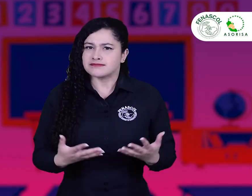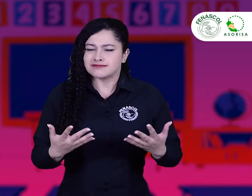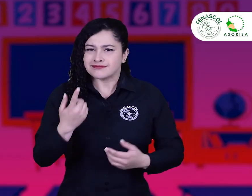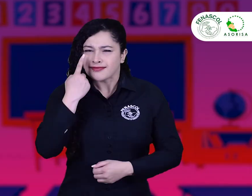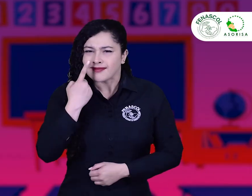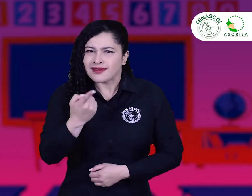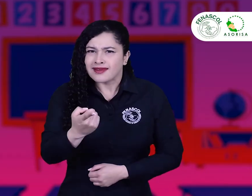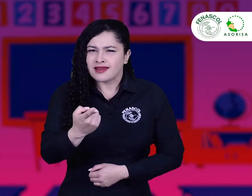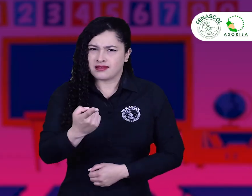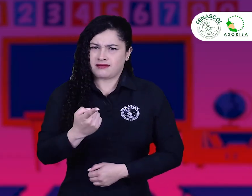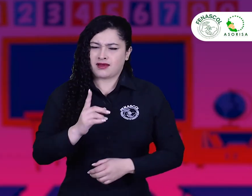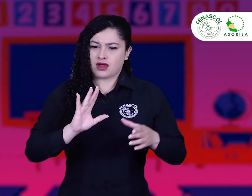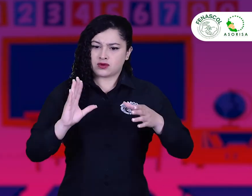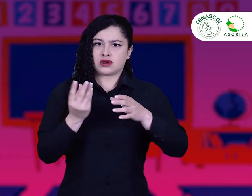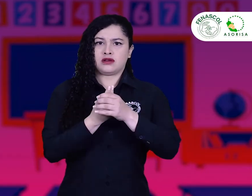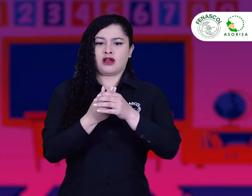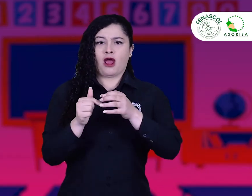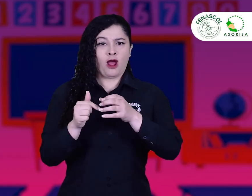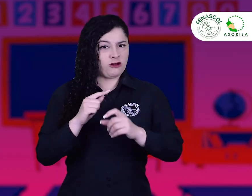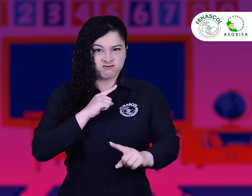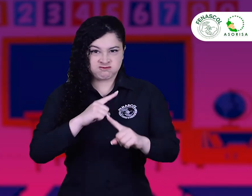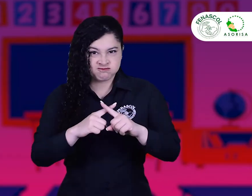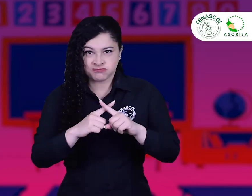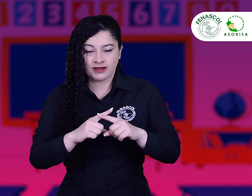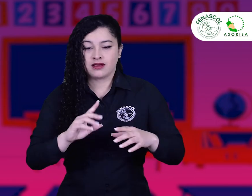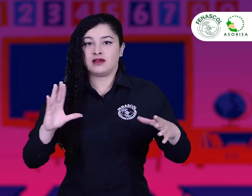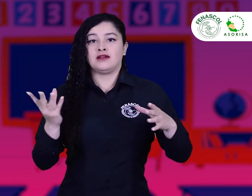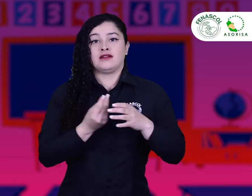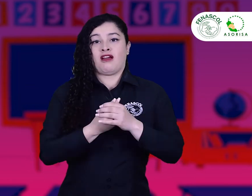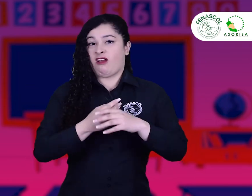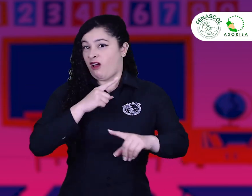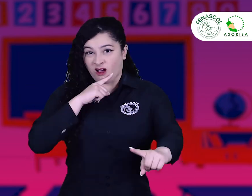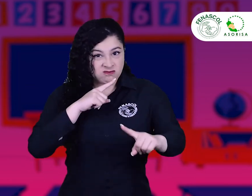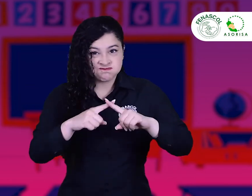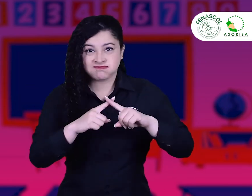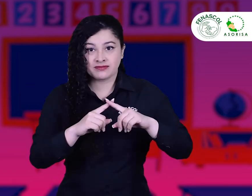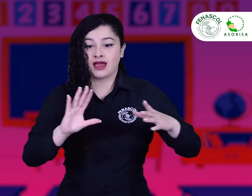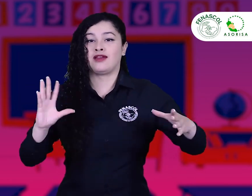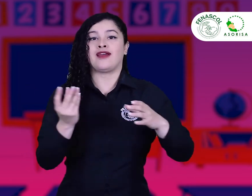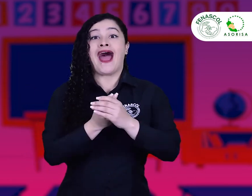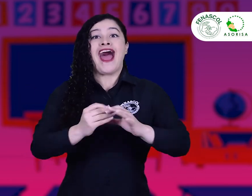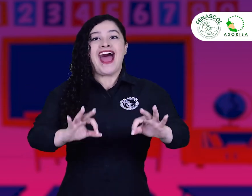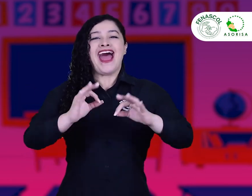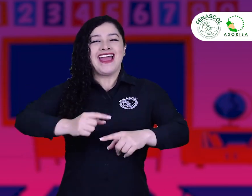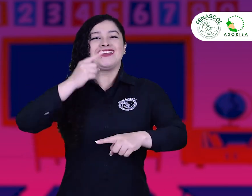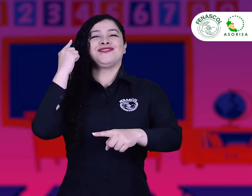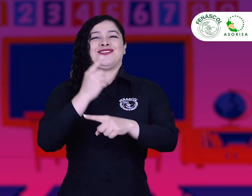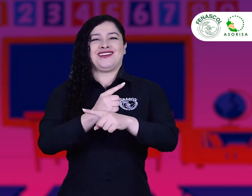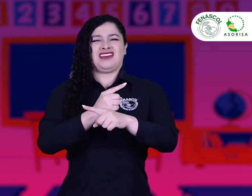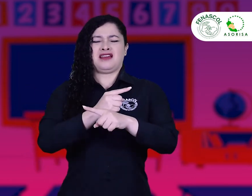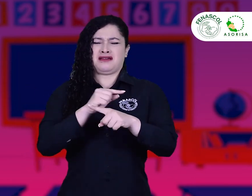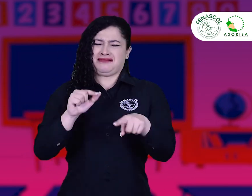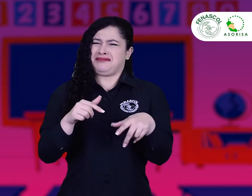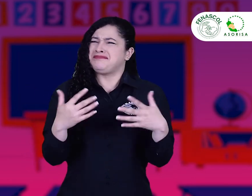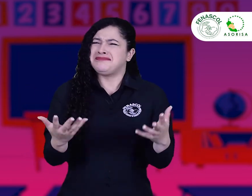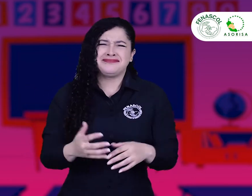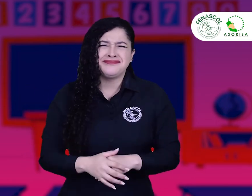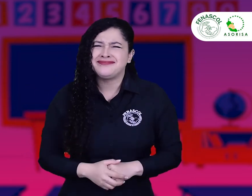¿Vieron? Fueron varios intentos fallidos para la inclusión. Hasta que se logró. Pero, ¿por qué pasó